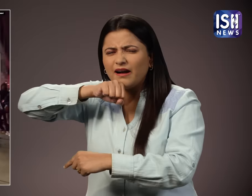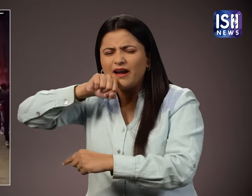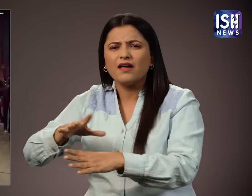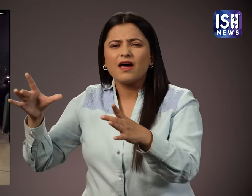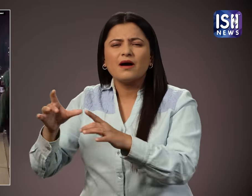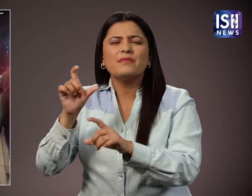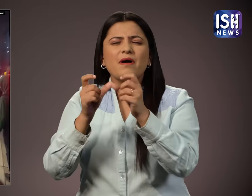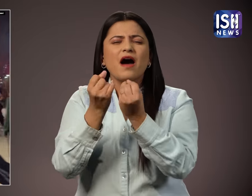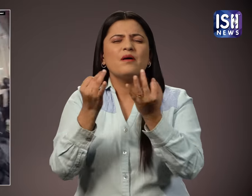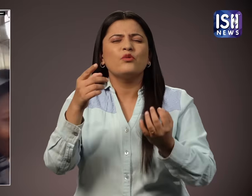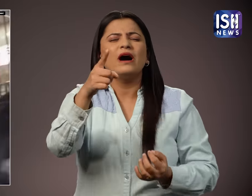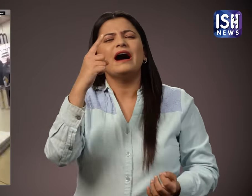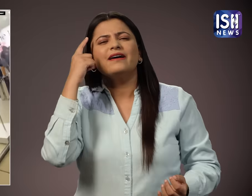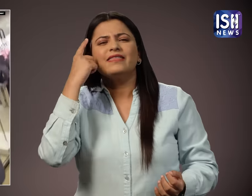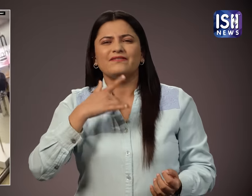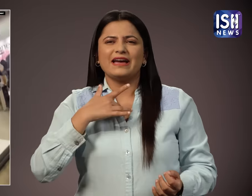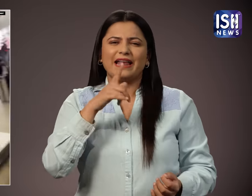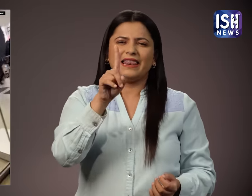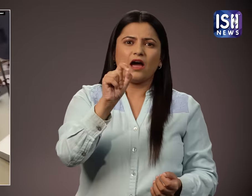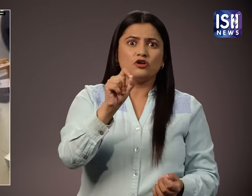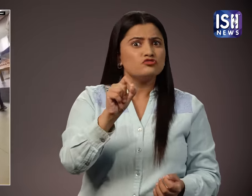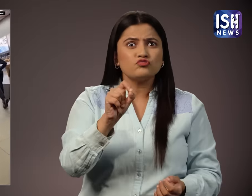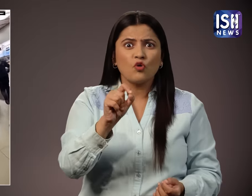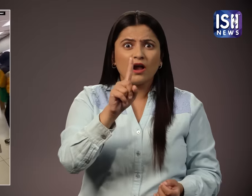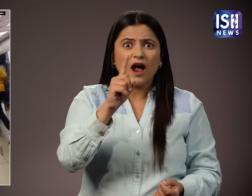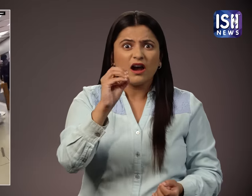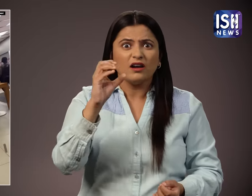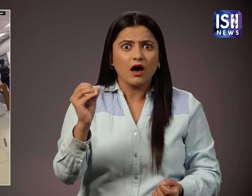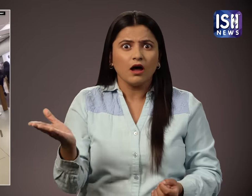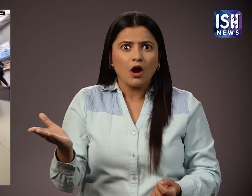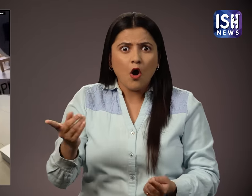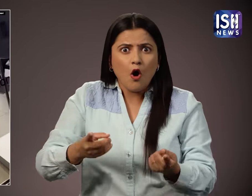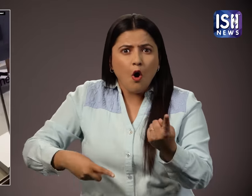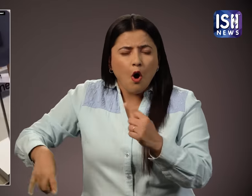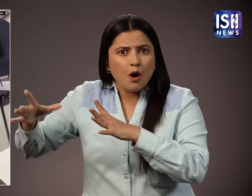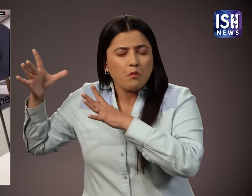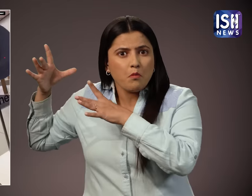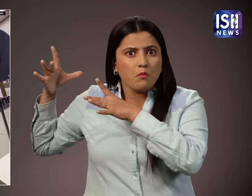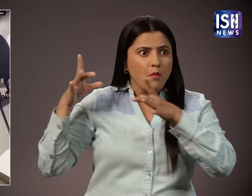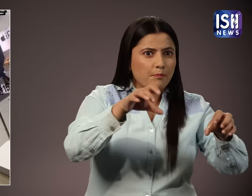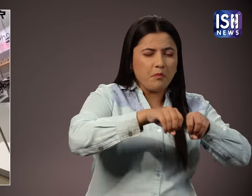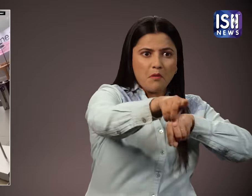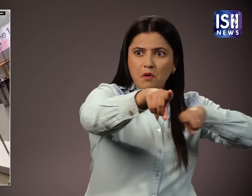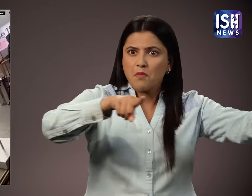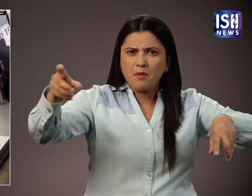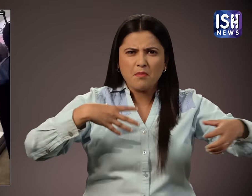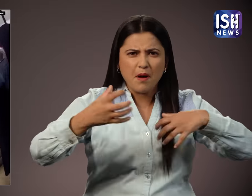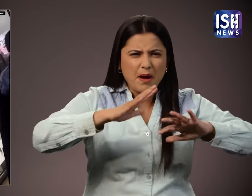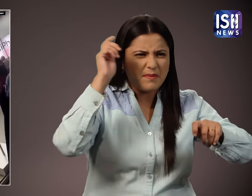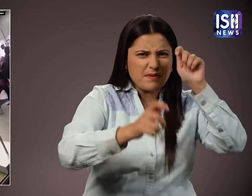आप सोचेंगे कि करीब 10 चोर होंगे लेकिन नहीं कथित तोर पर 100 से अधिक युवा दुकानों को